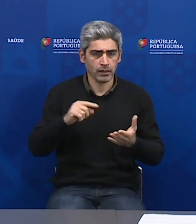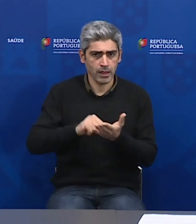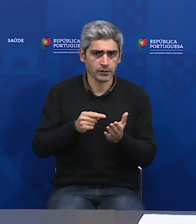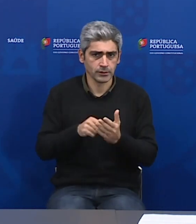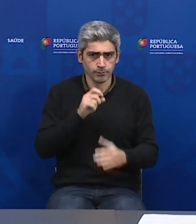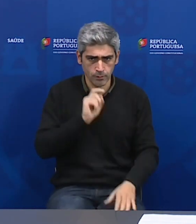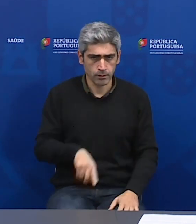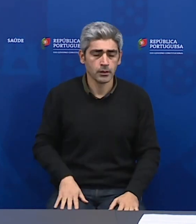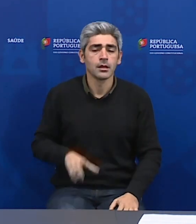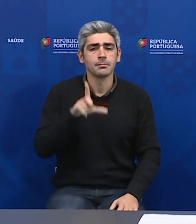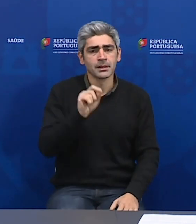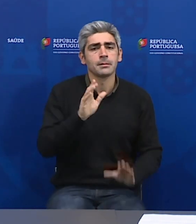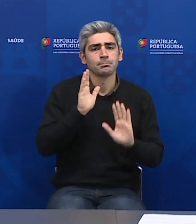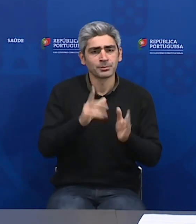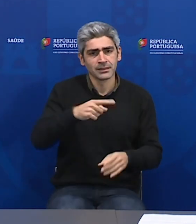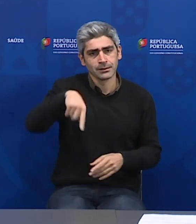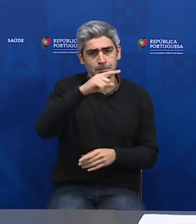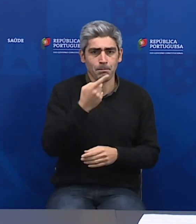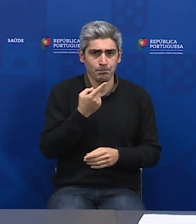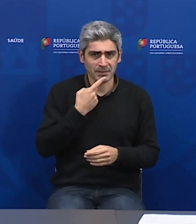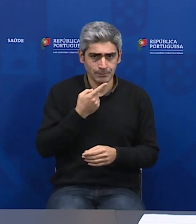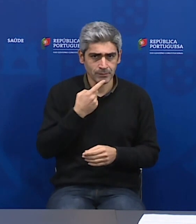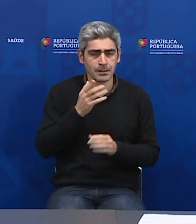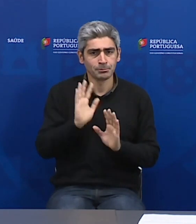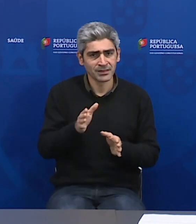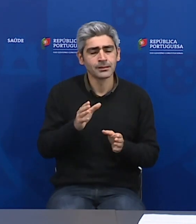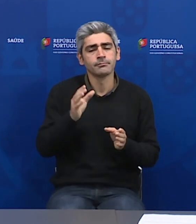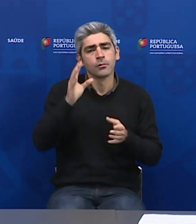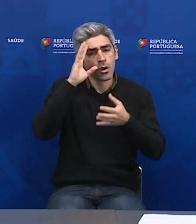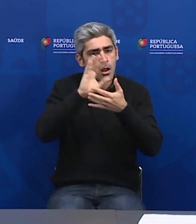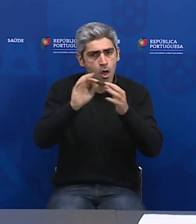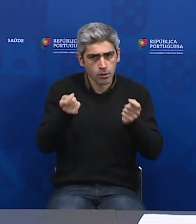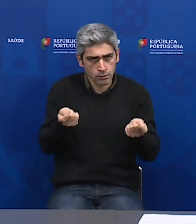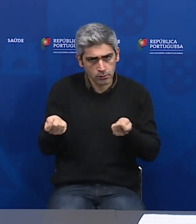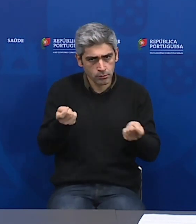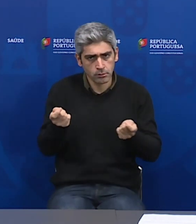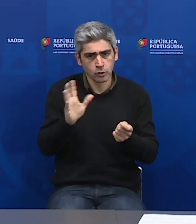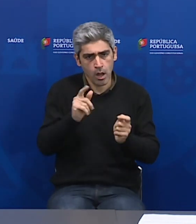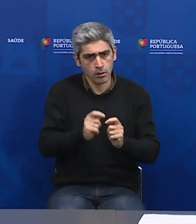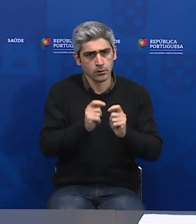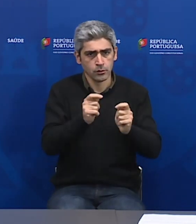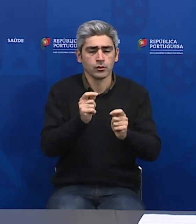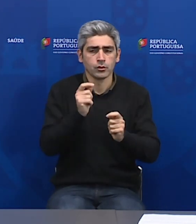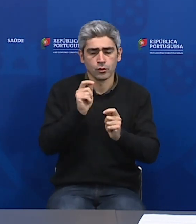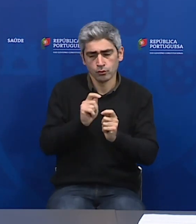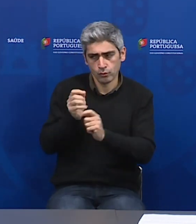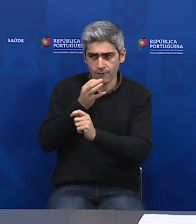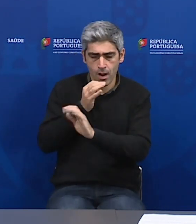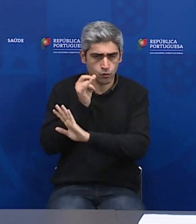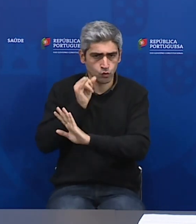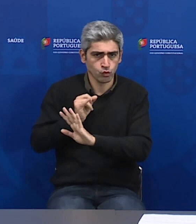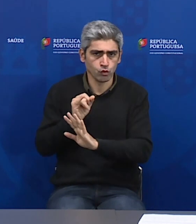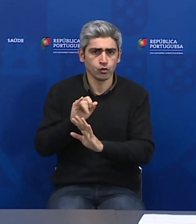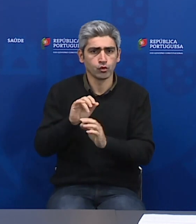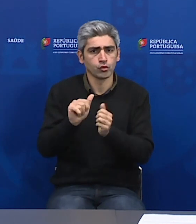É preciso entender que tem que haver um racional, e eu depois já darei a palavra também ao Sr. Subdiretor-Geral para falar